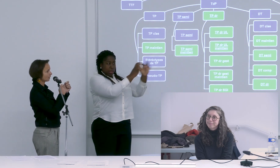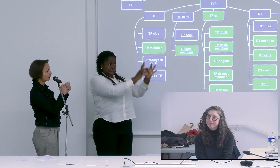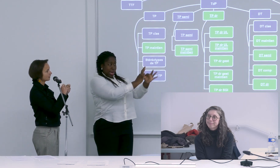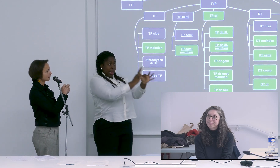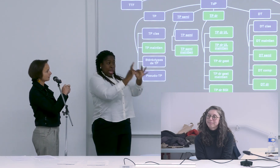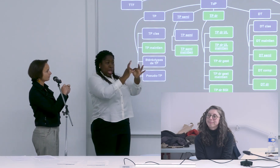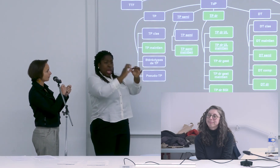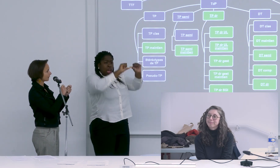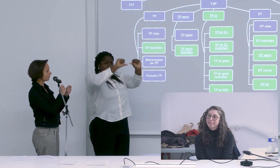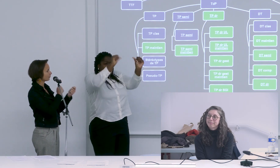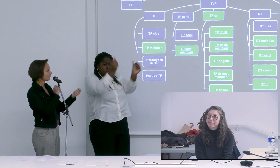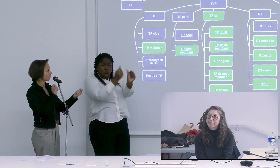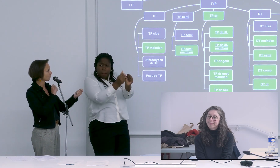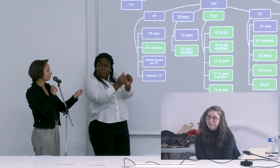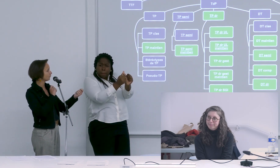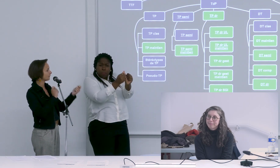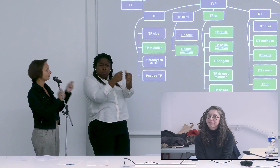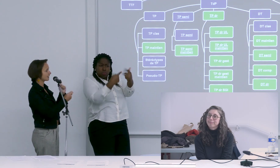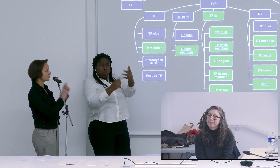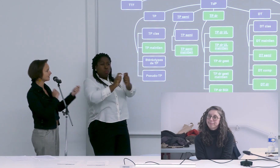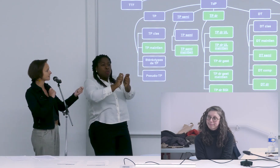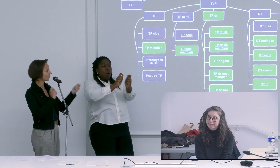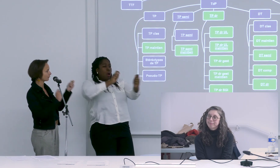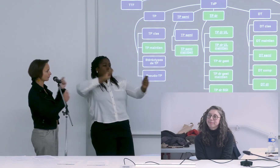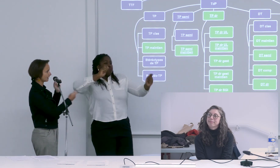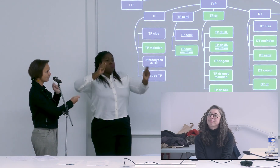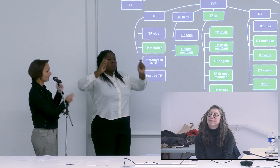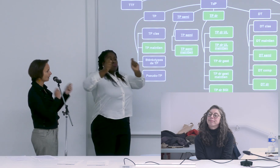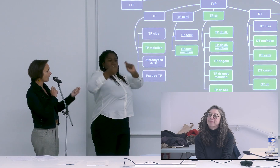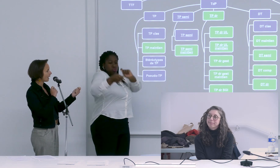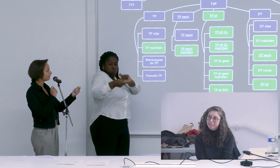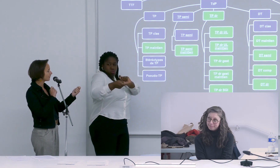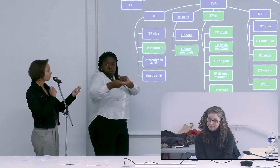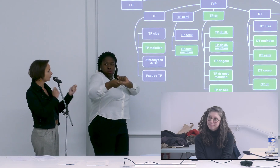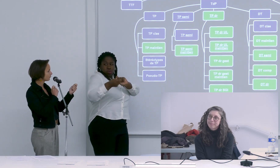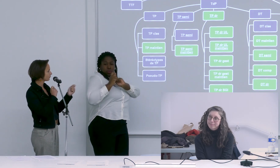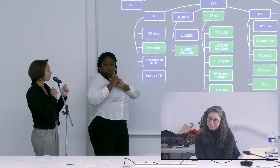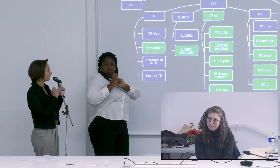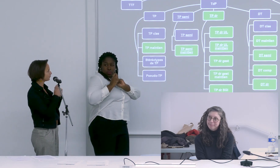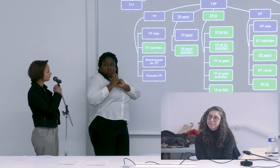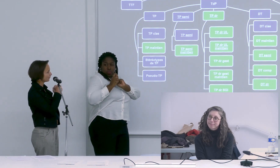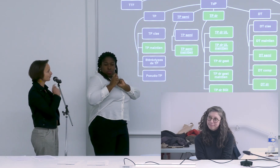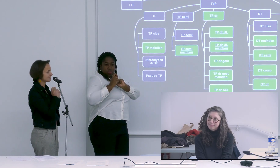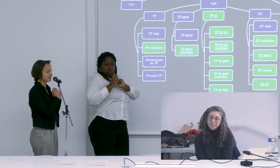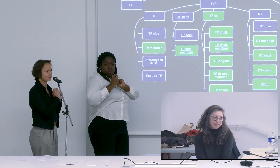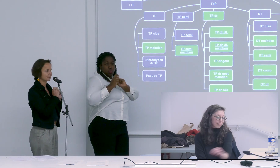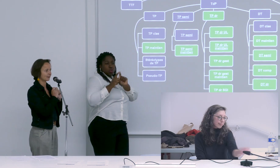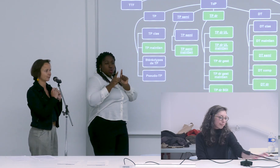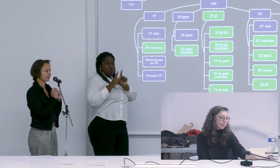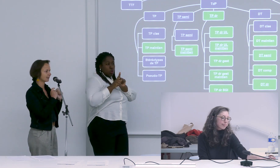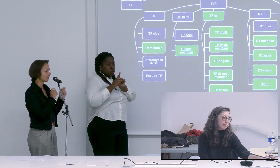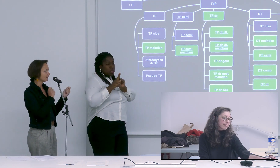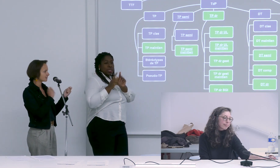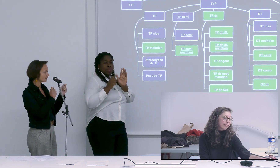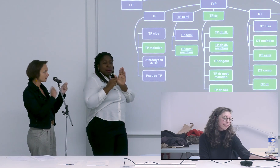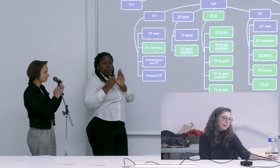formes qui par exemple montrent plus d'espace une distance entre les mains avec en plus on l'a vu tout à l'heure dans les exemples que tu as